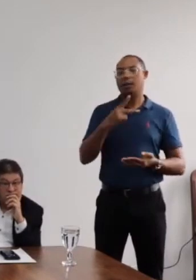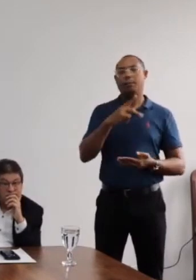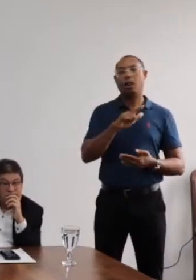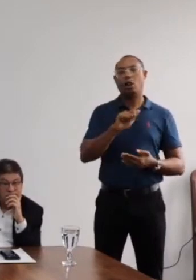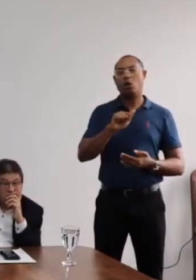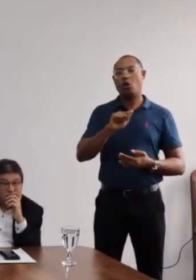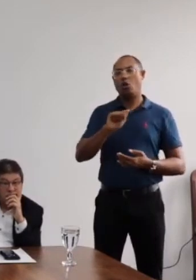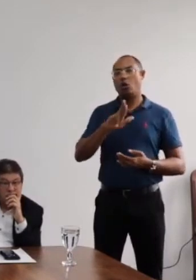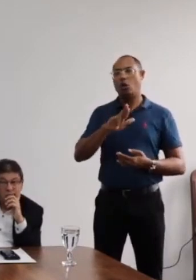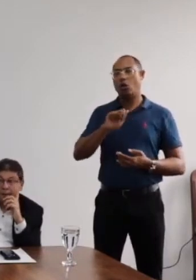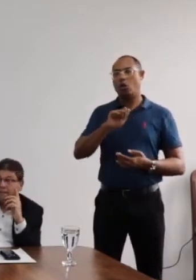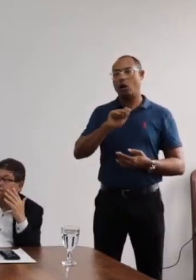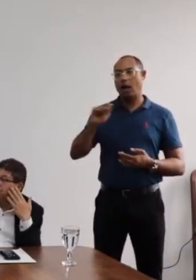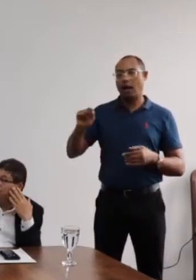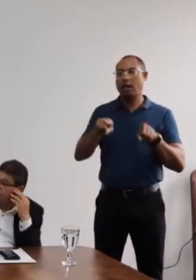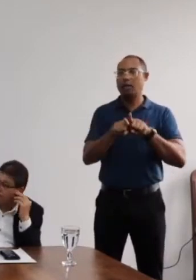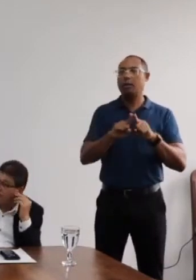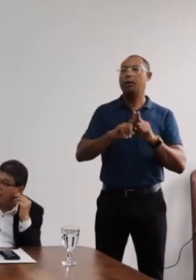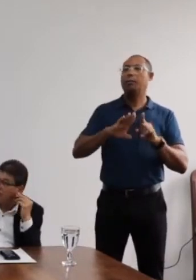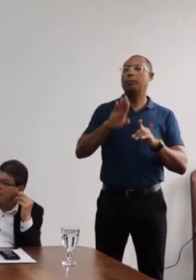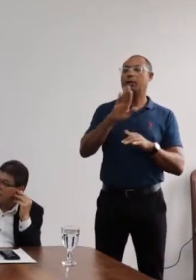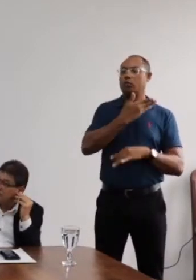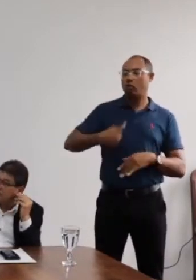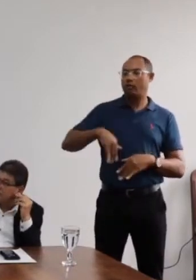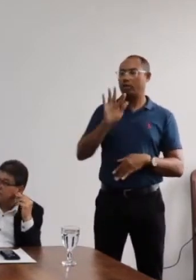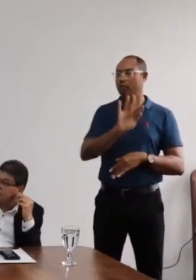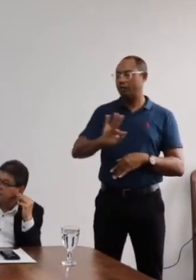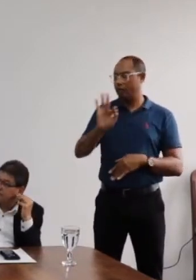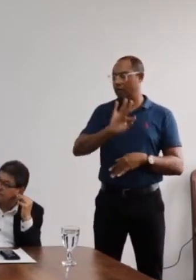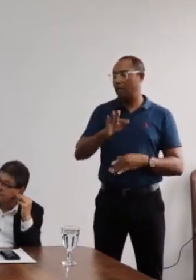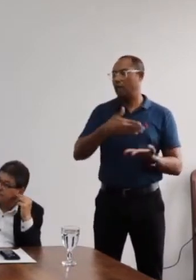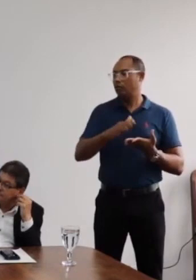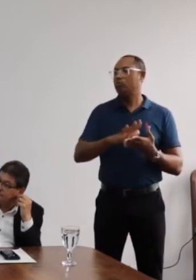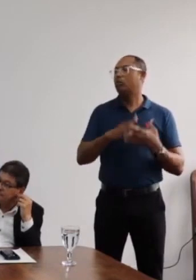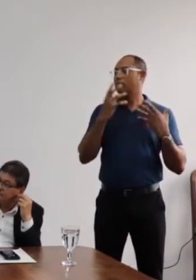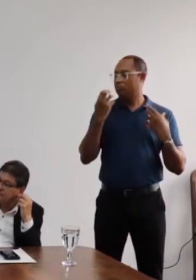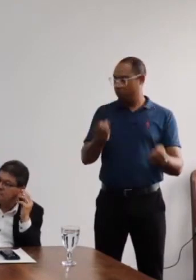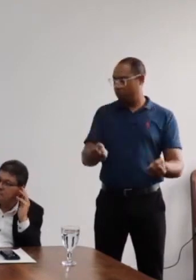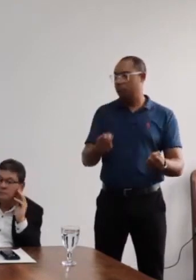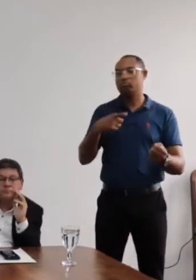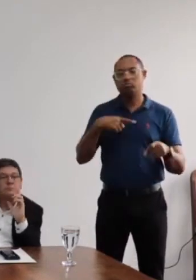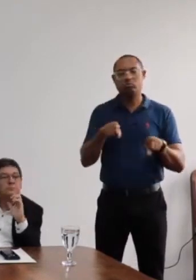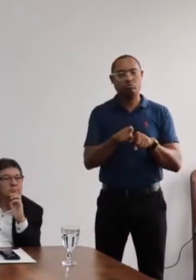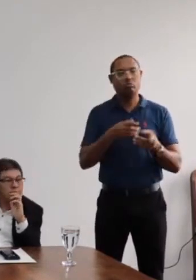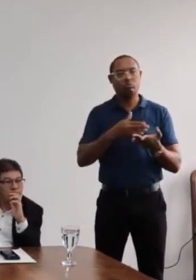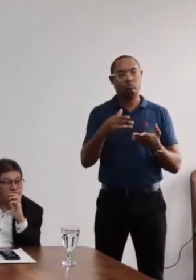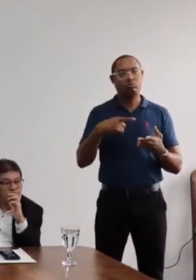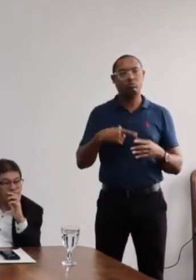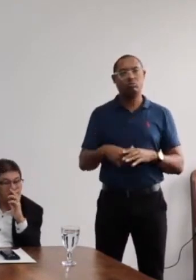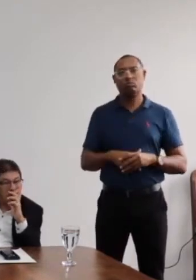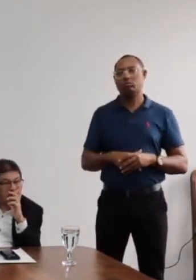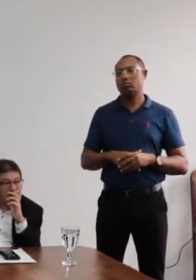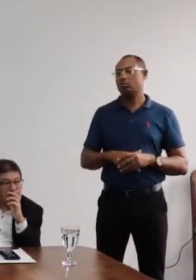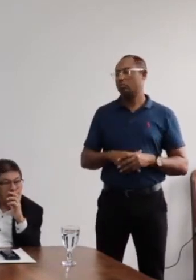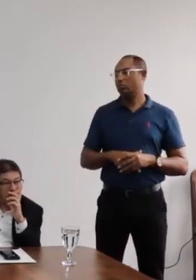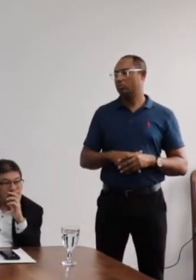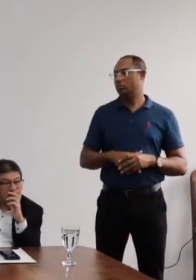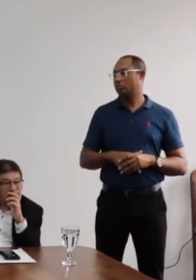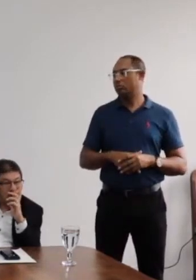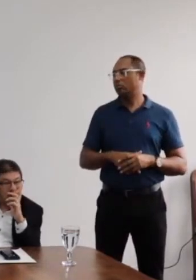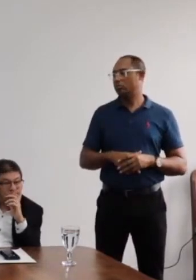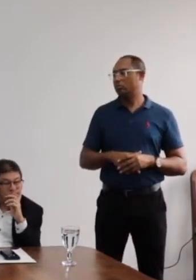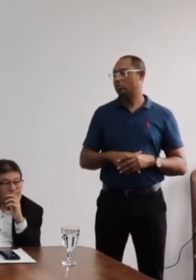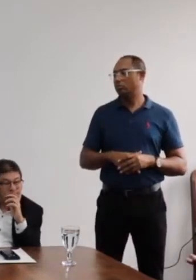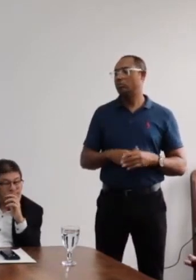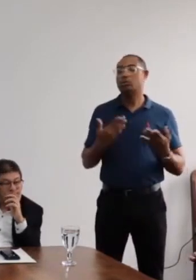foi enviada à Câmara pelo governo federal anterior, no mês de setembro, e, portanto, aprovado nesses limites. O